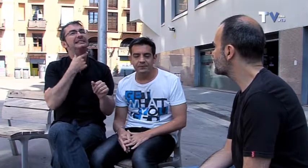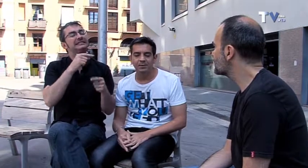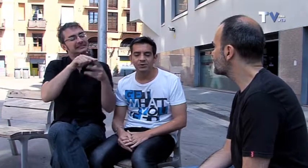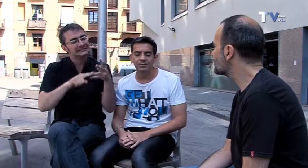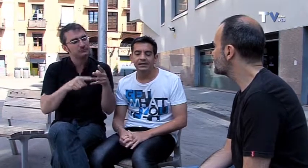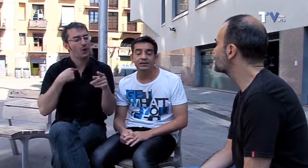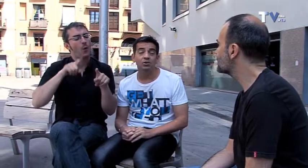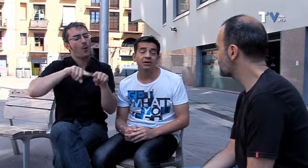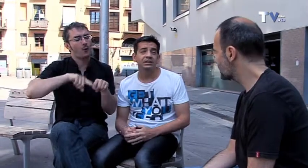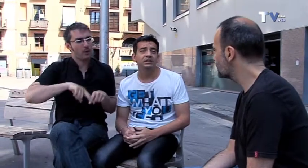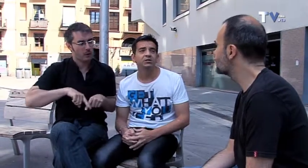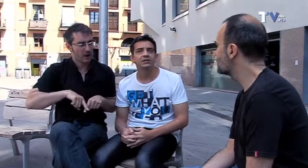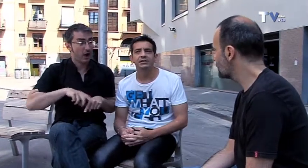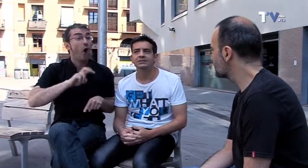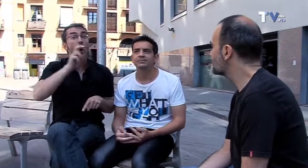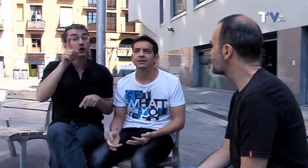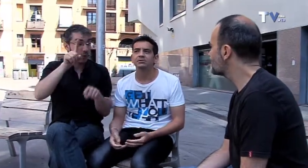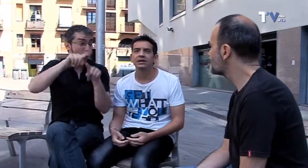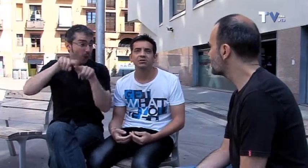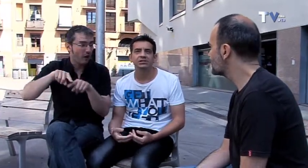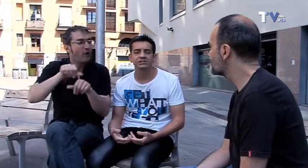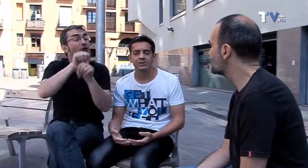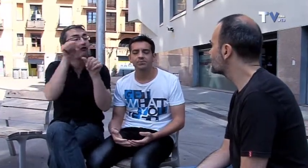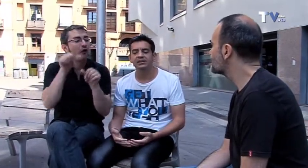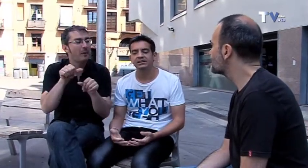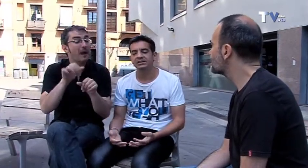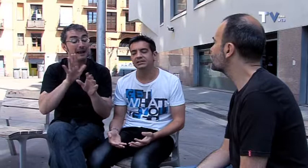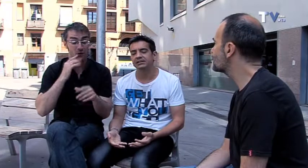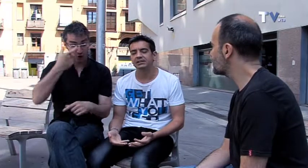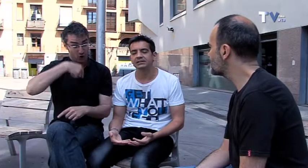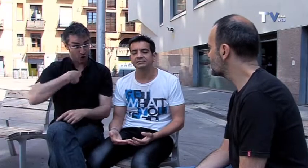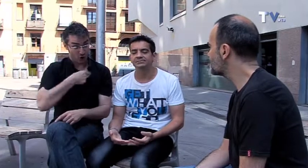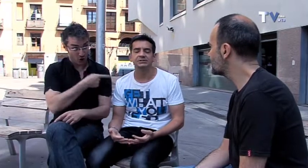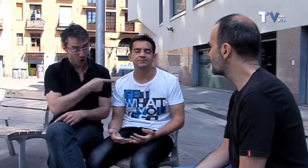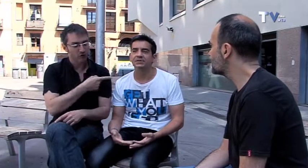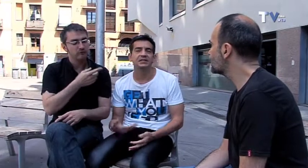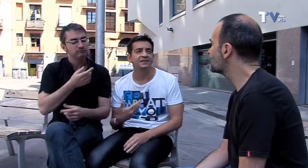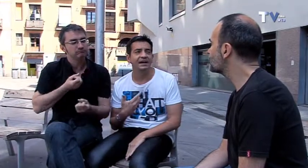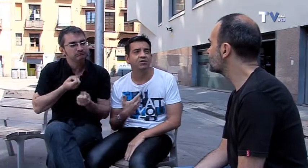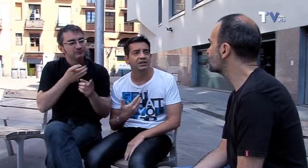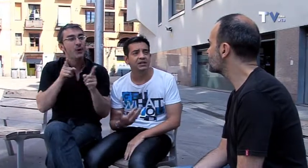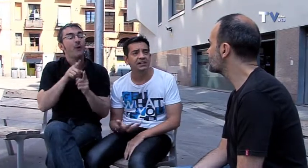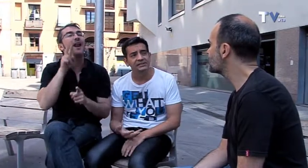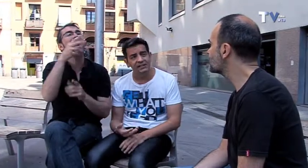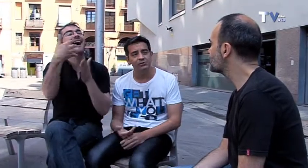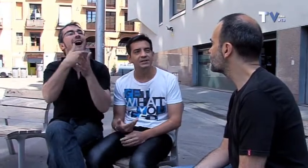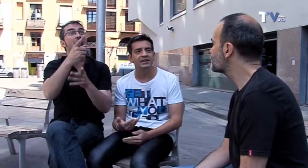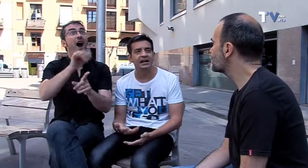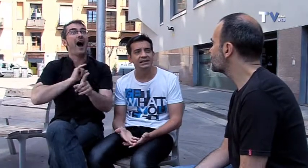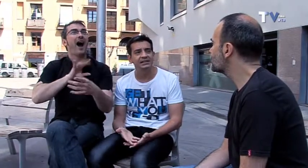las que puedas sentirte identificado con ellas, cosas cercanas, que sean reales, a lo mejor darles la